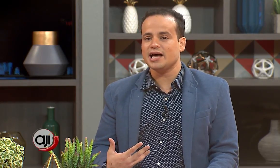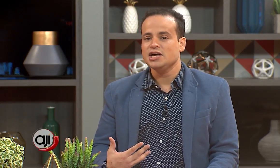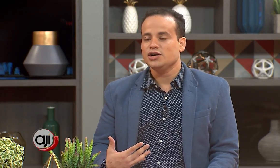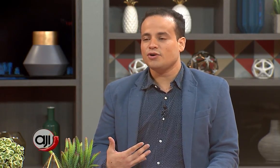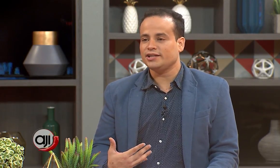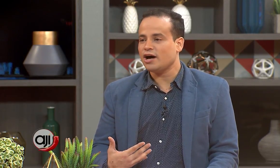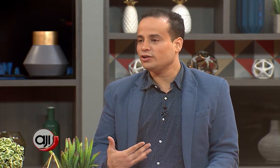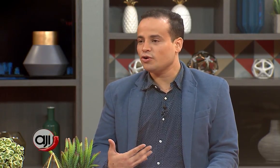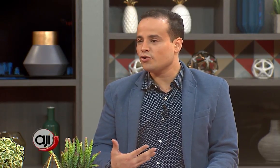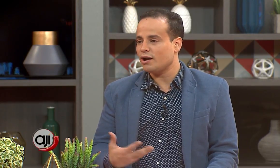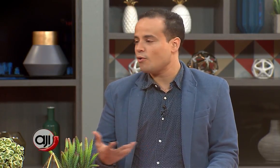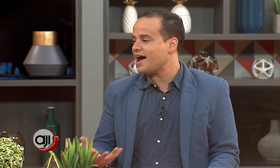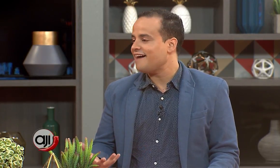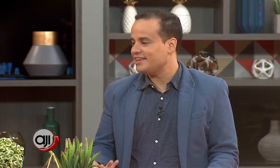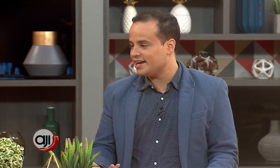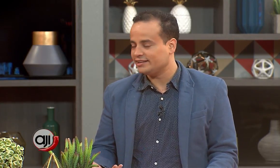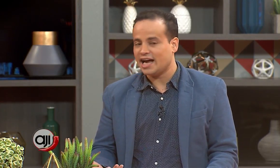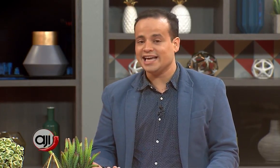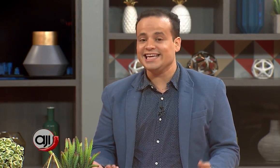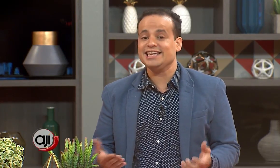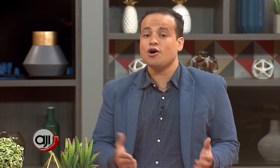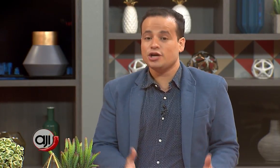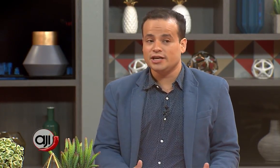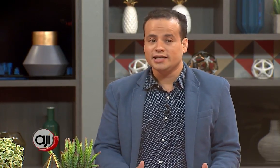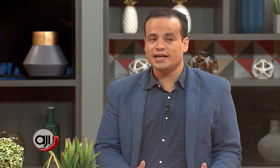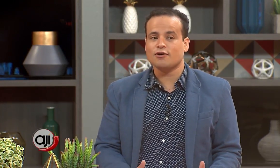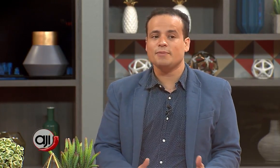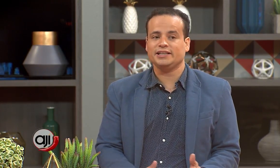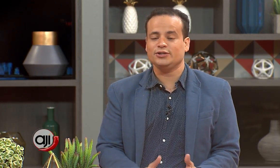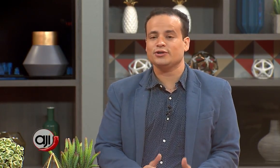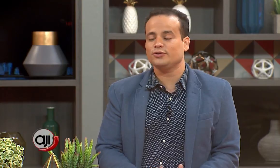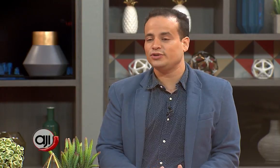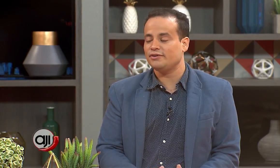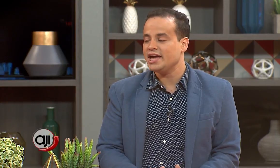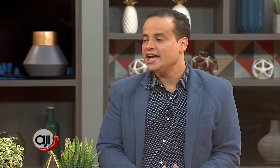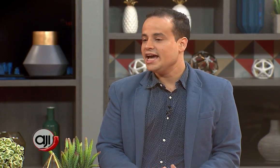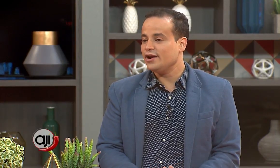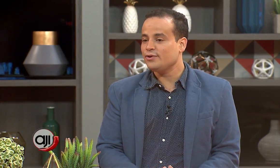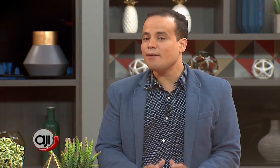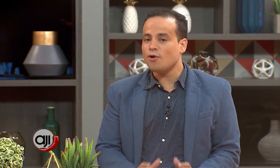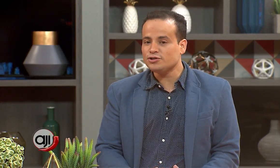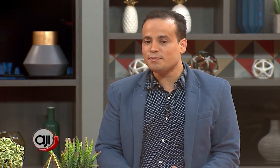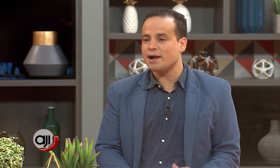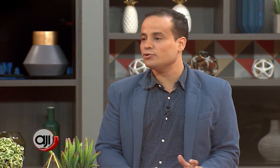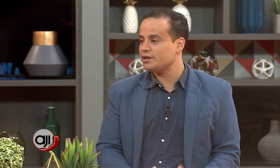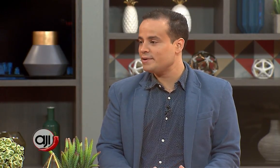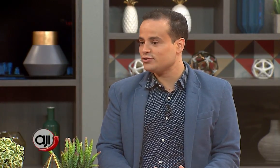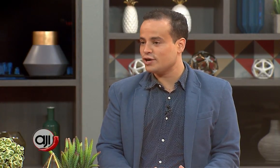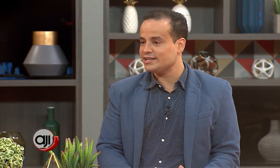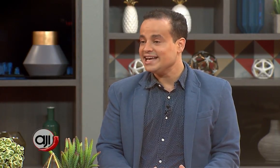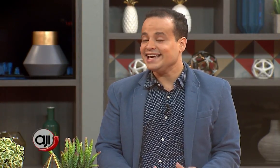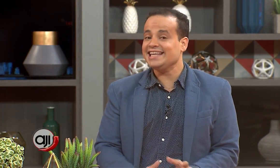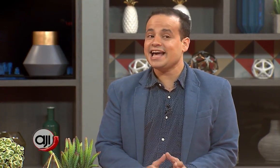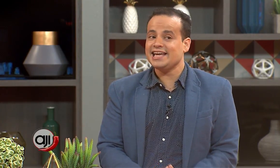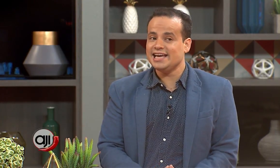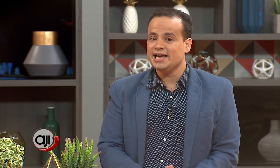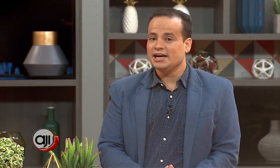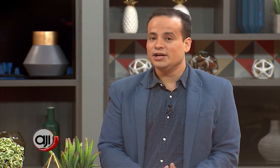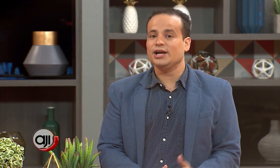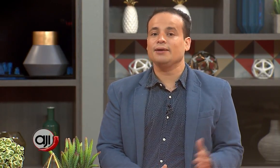nos han dejado a todos con la boca abierta y hoy te has convertido inclusive en una voz para muchas personas y de ahí el